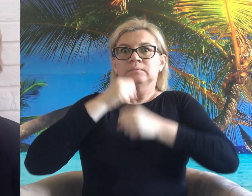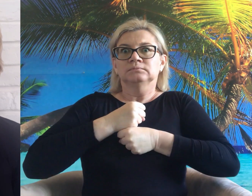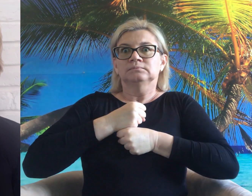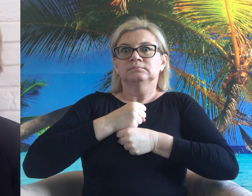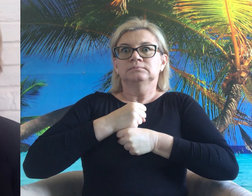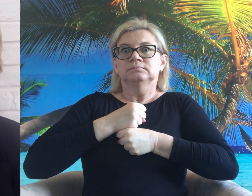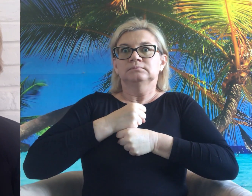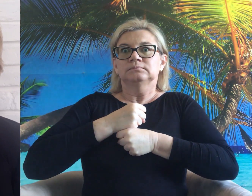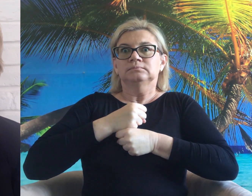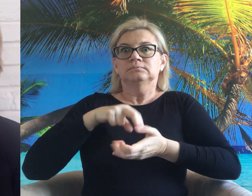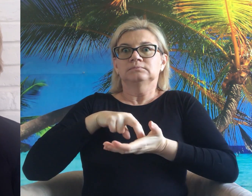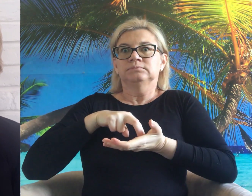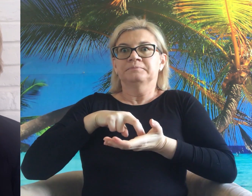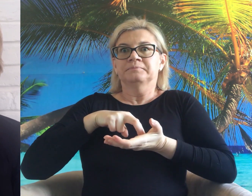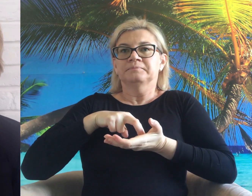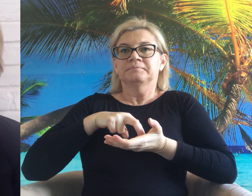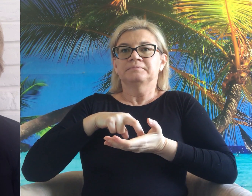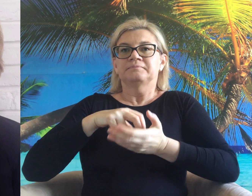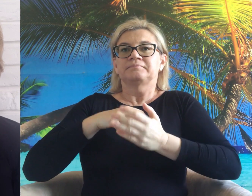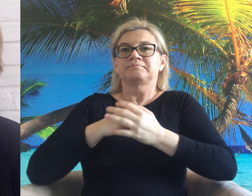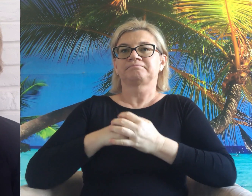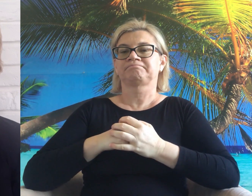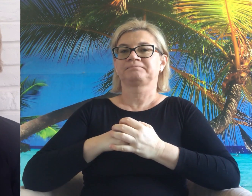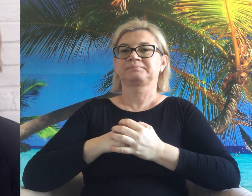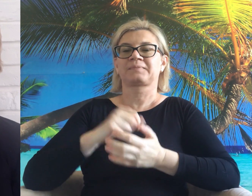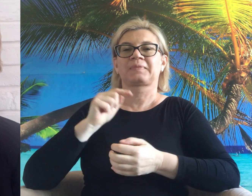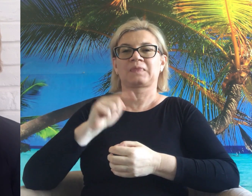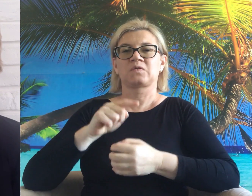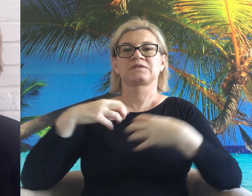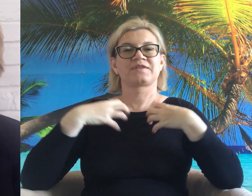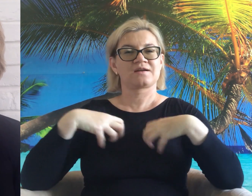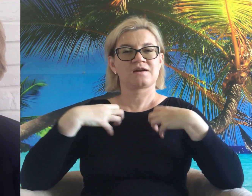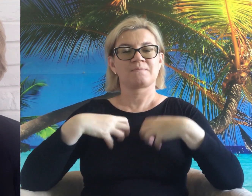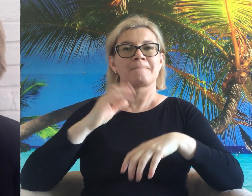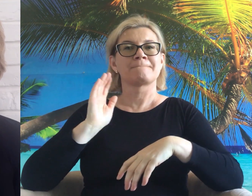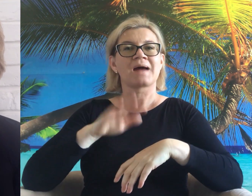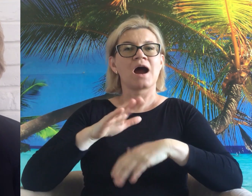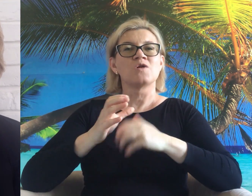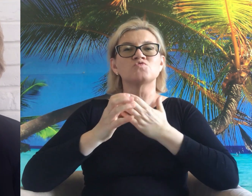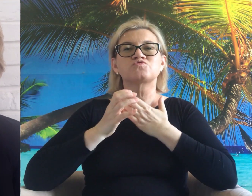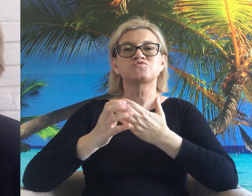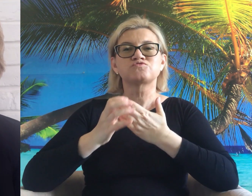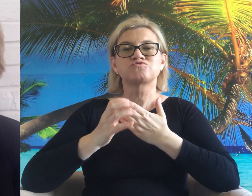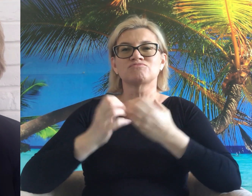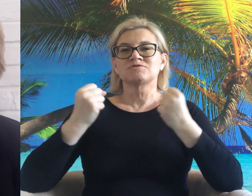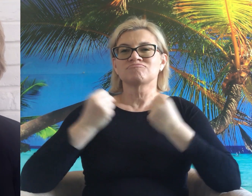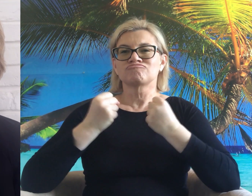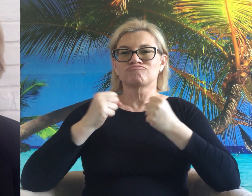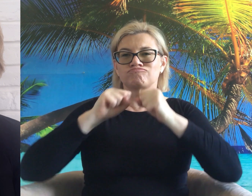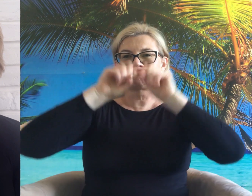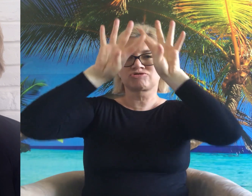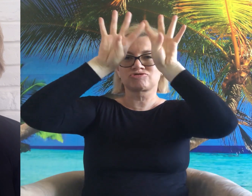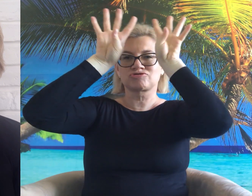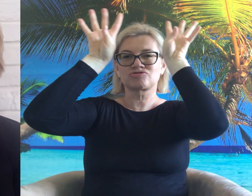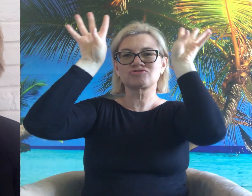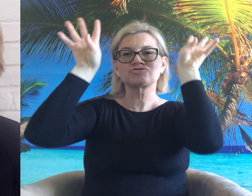wokół nieruchomieją ze strachu. To zwierzę ma grubą